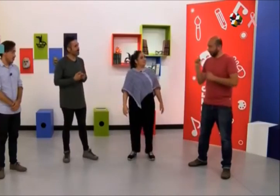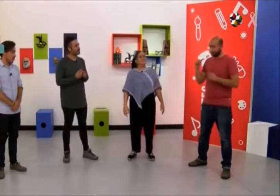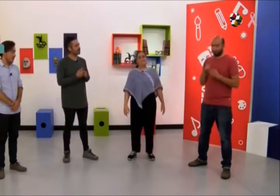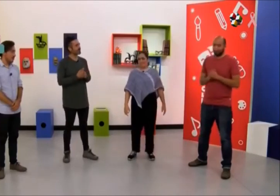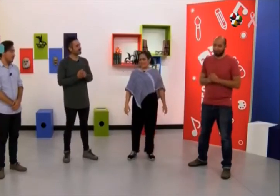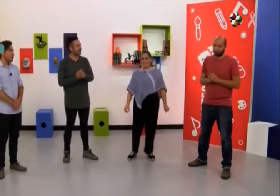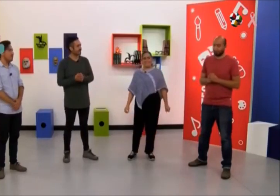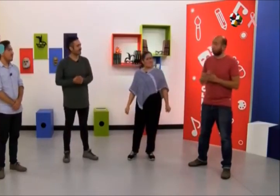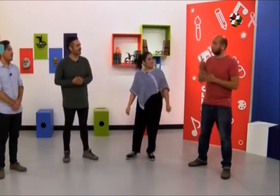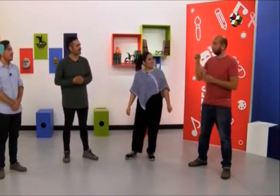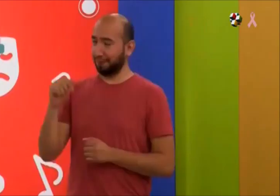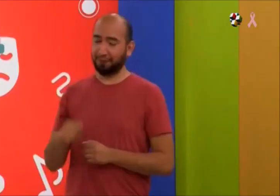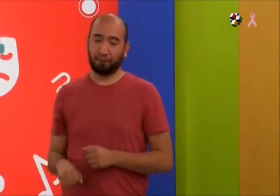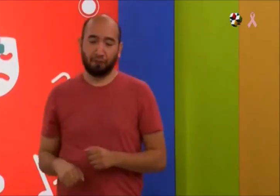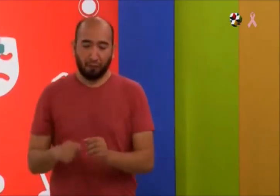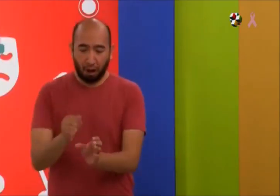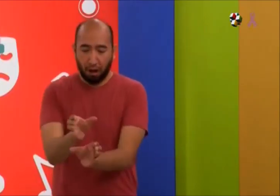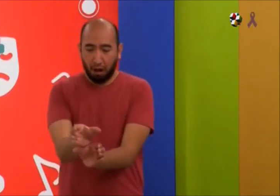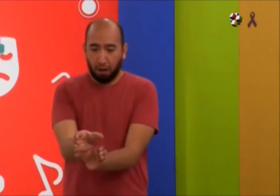Vamos con otra. Ok.